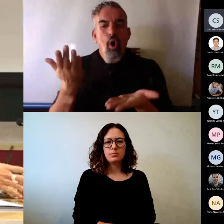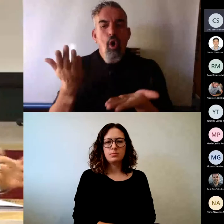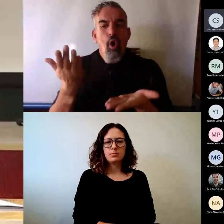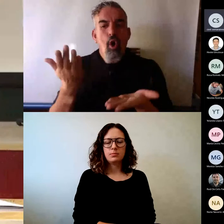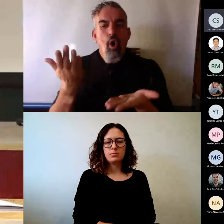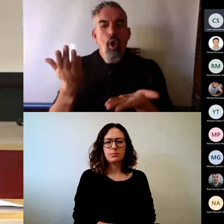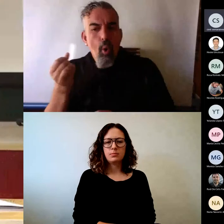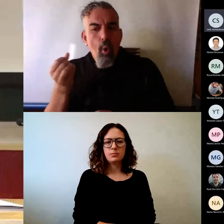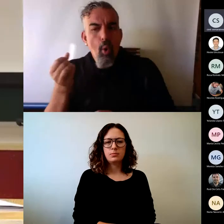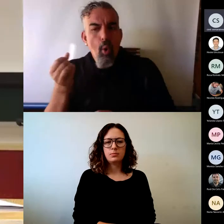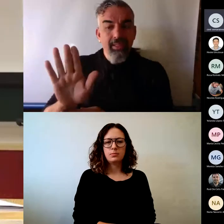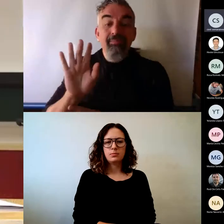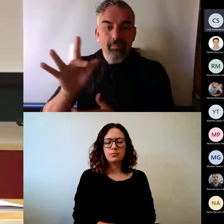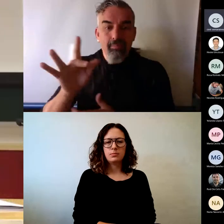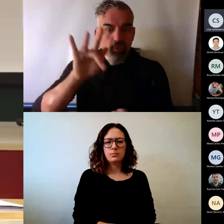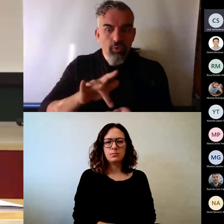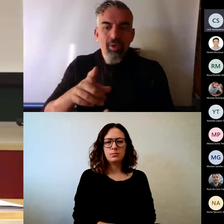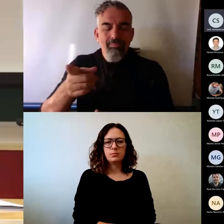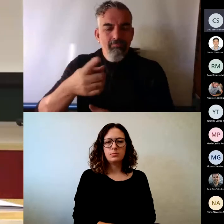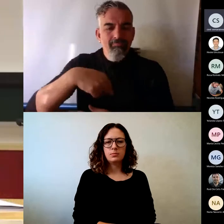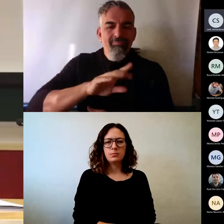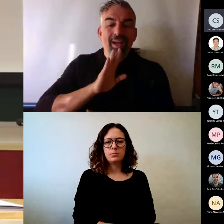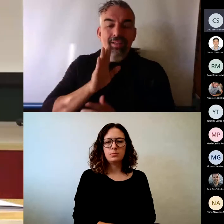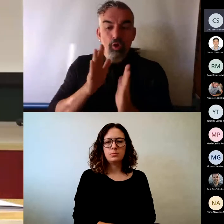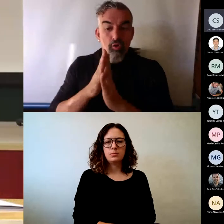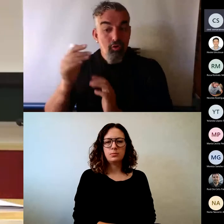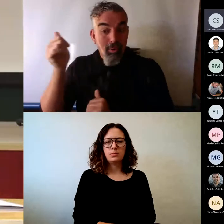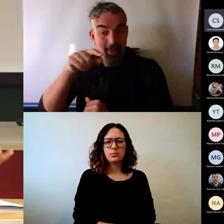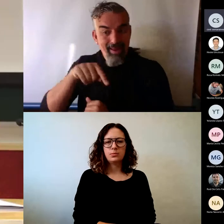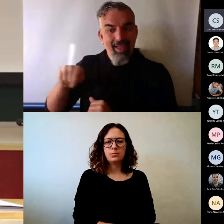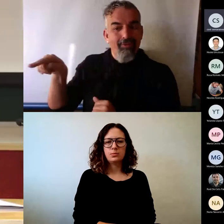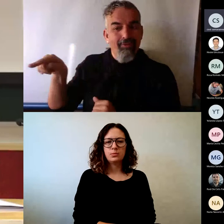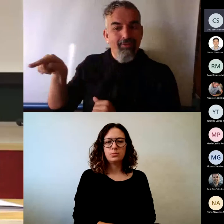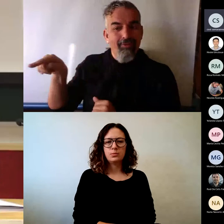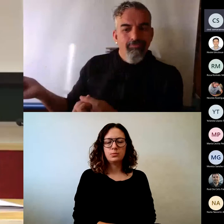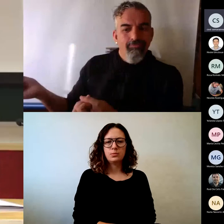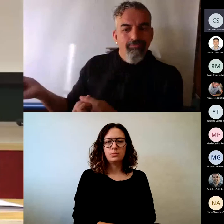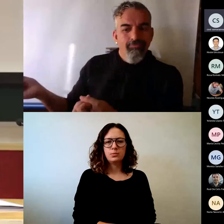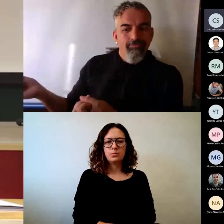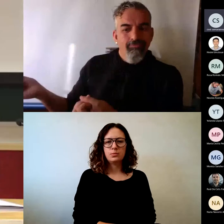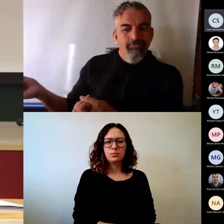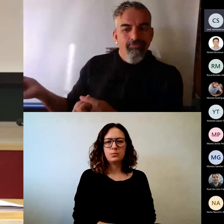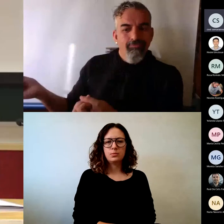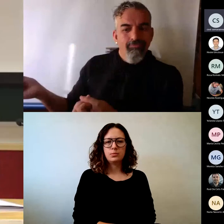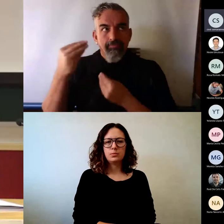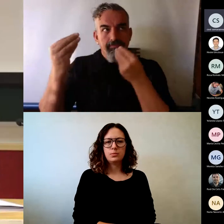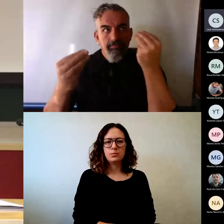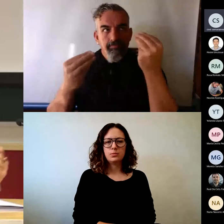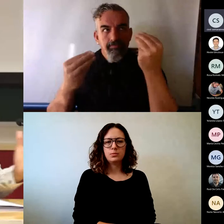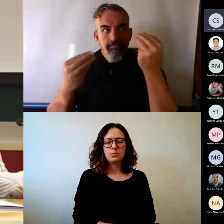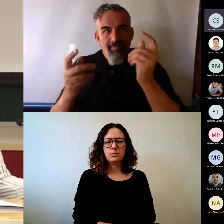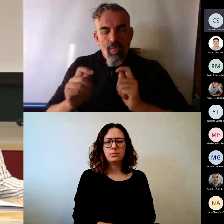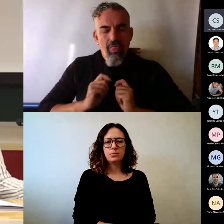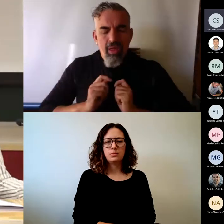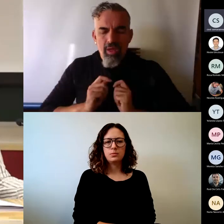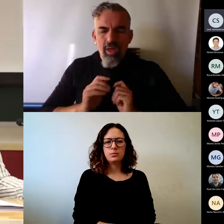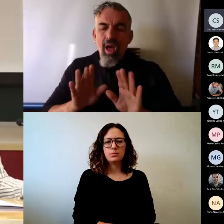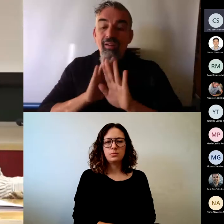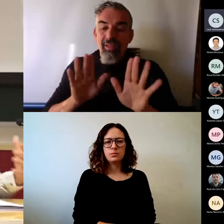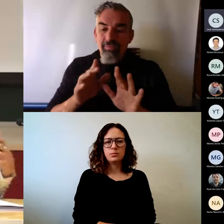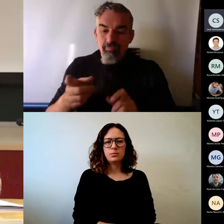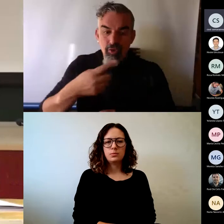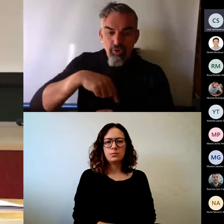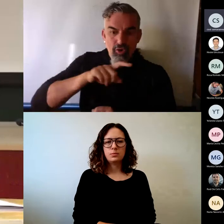también todo lo que han comentado mis compañeros me hace repensar. ¿Cuándo lo hacemos bien?